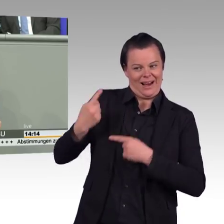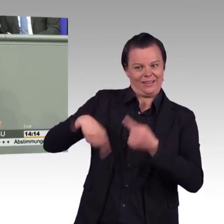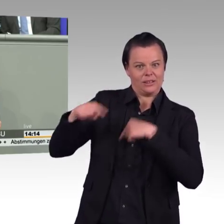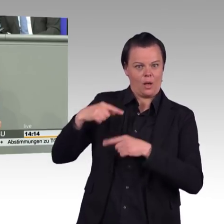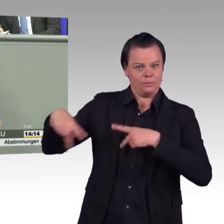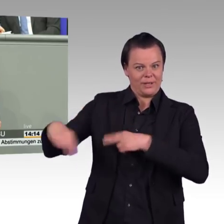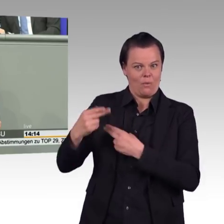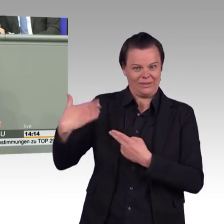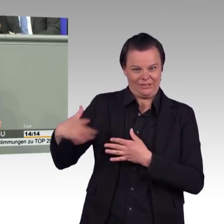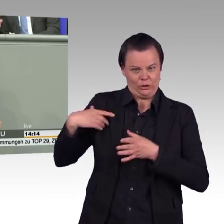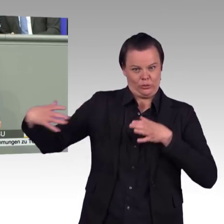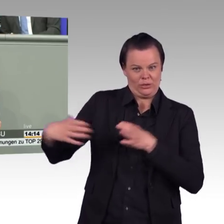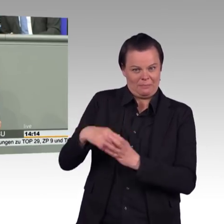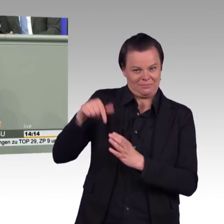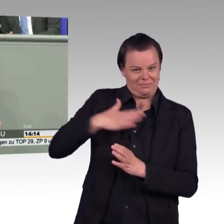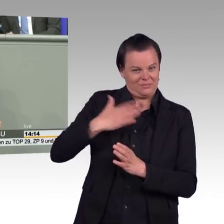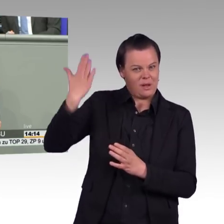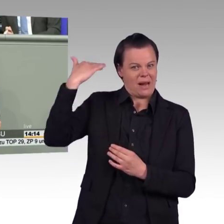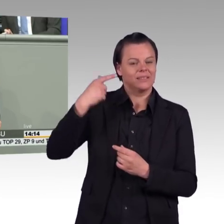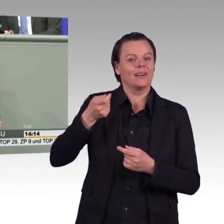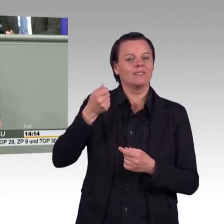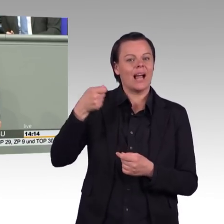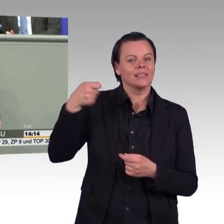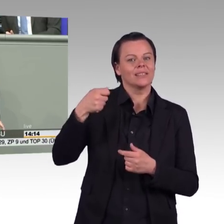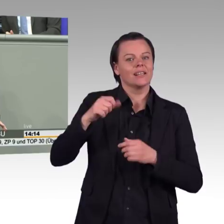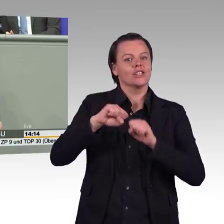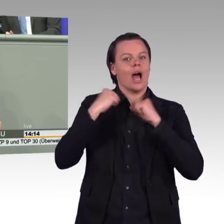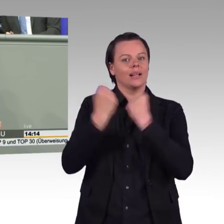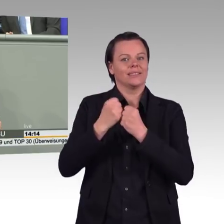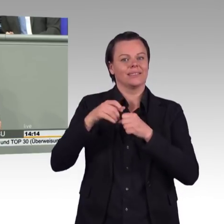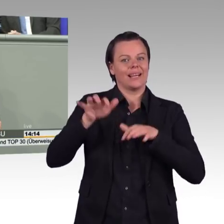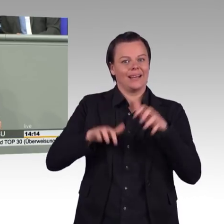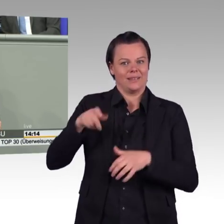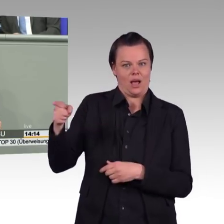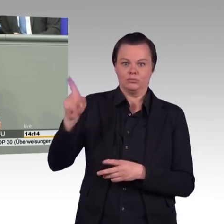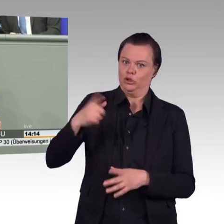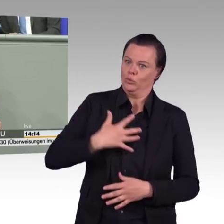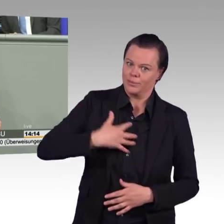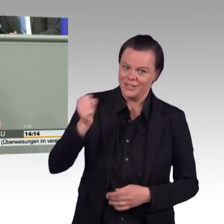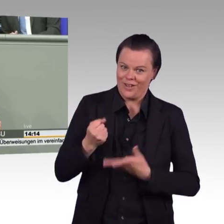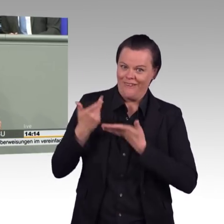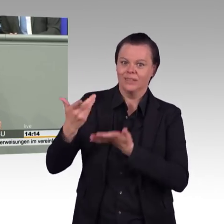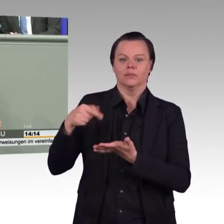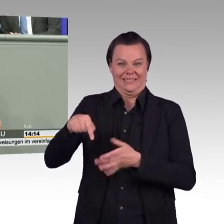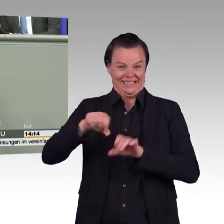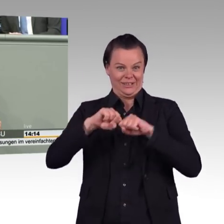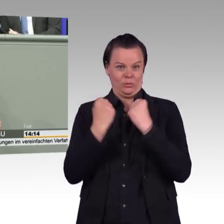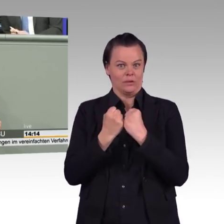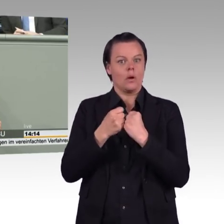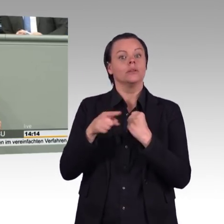Periode des Verwaltungsabkommens zwischen 75 und 100 Millionen Euro. Und das ist nur ein ganz